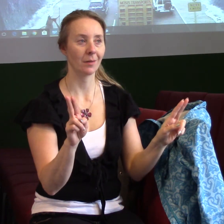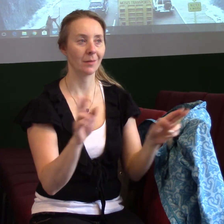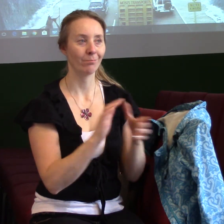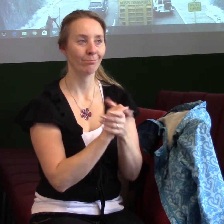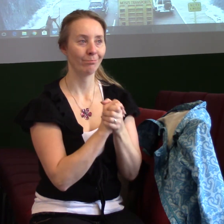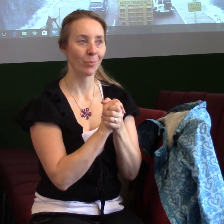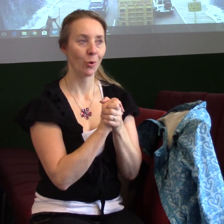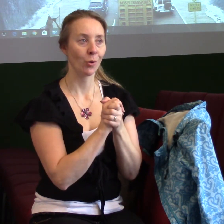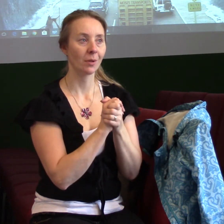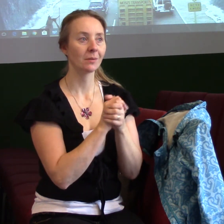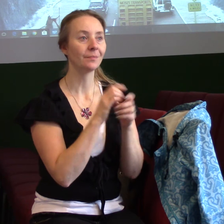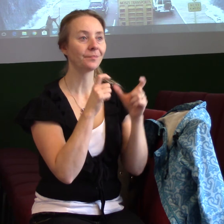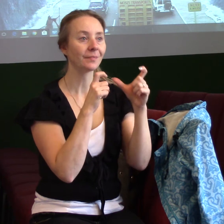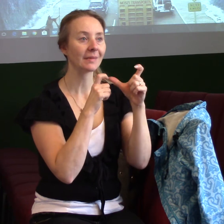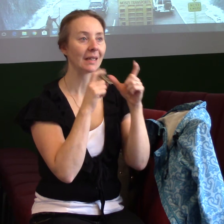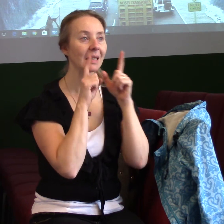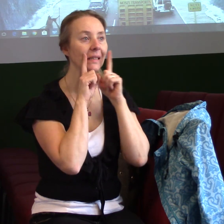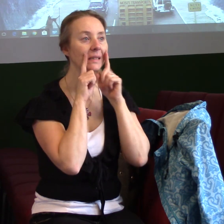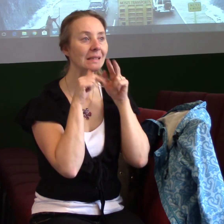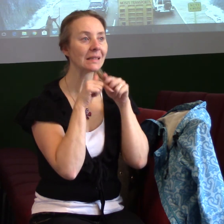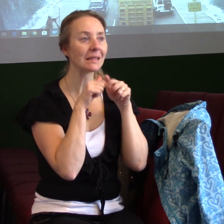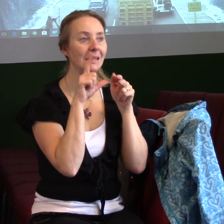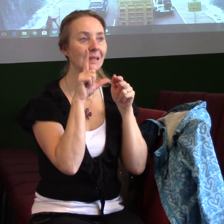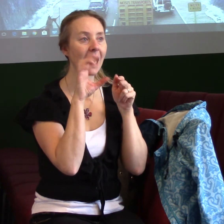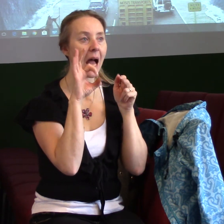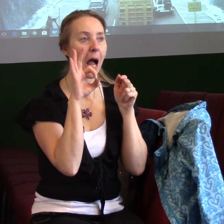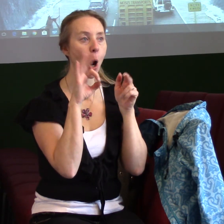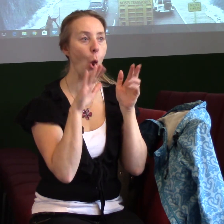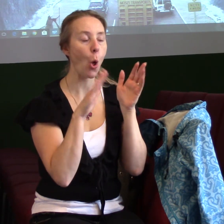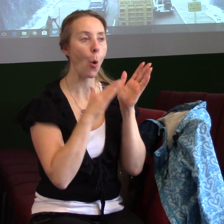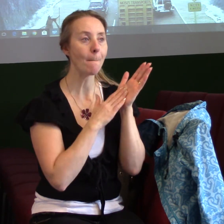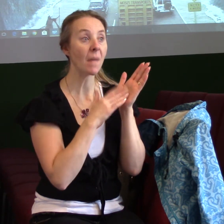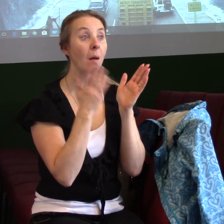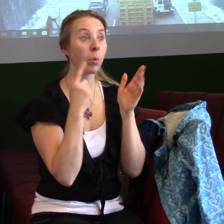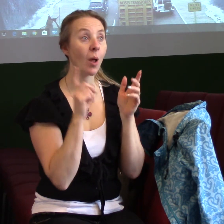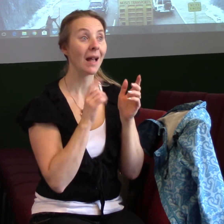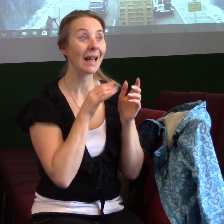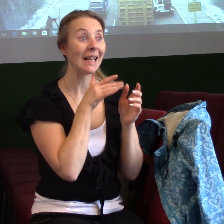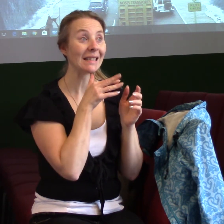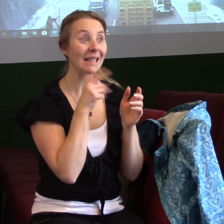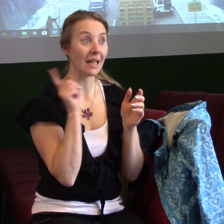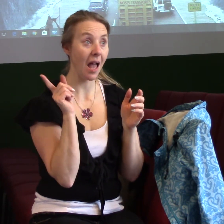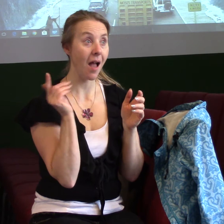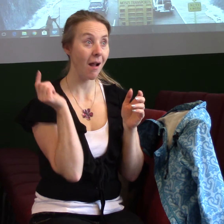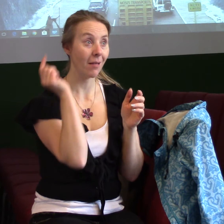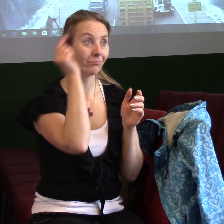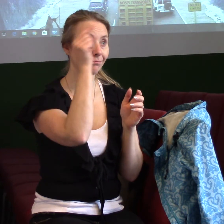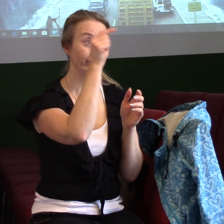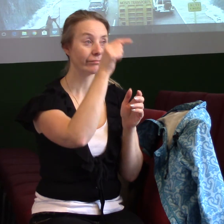velká 27. člená výprava díky Boží milosti se vrátila v pořádku. Zakusili jsme spoustu